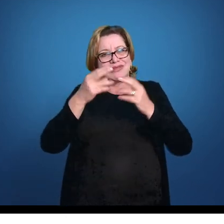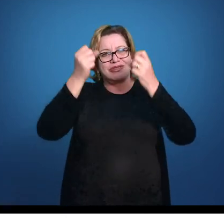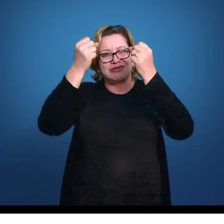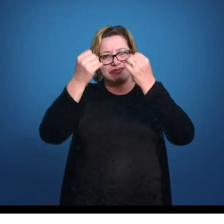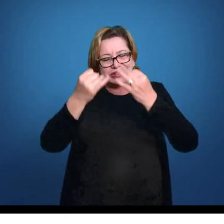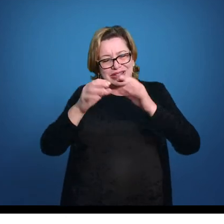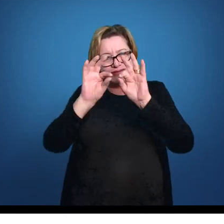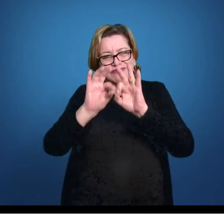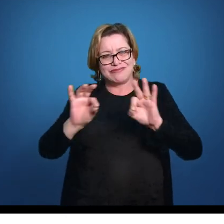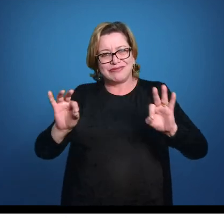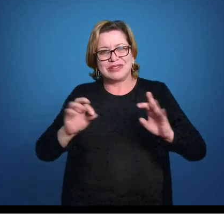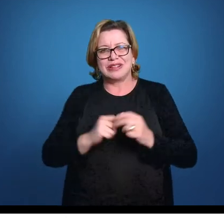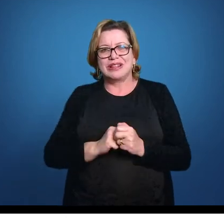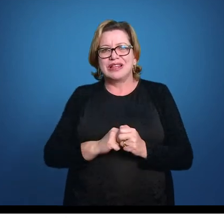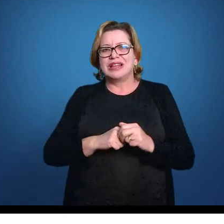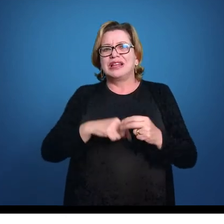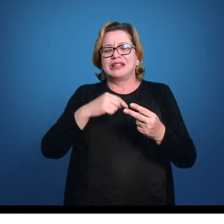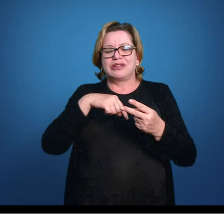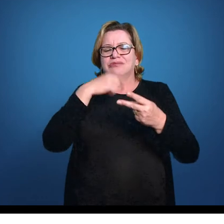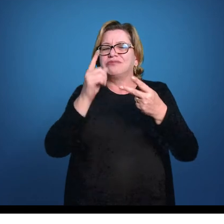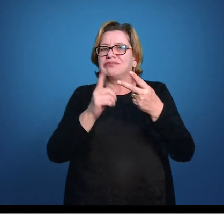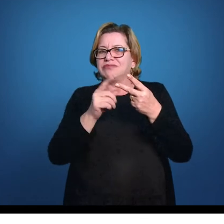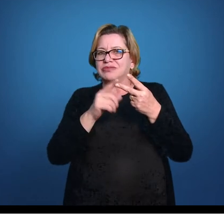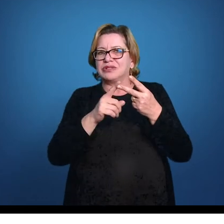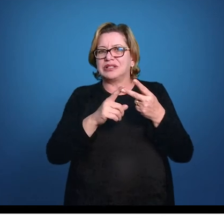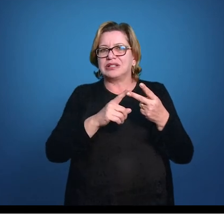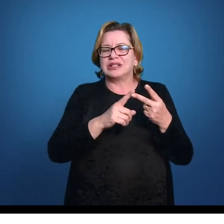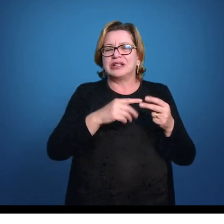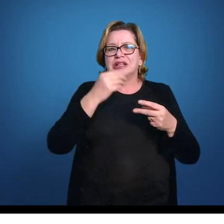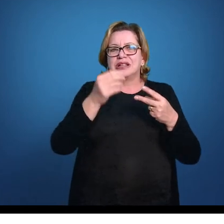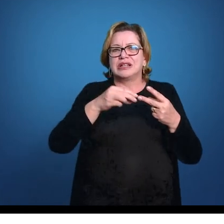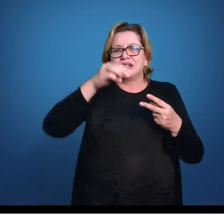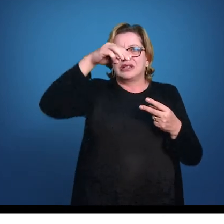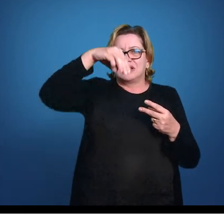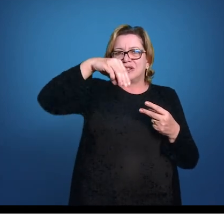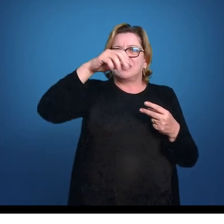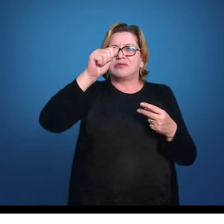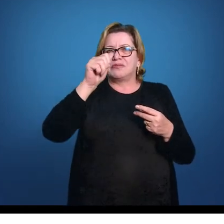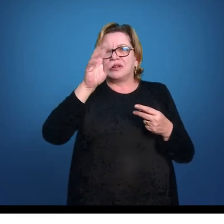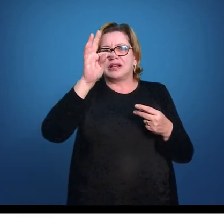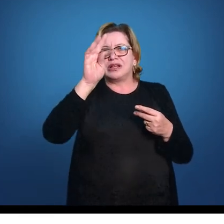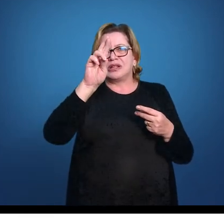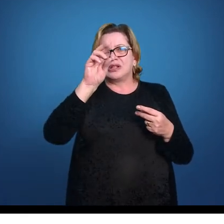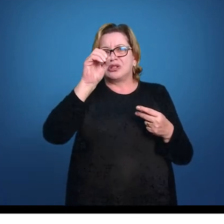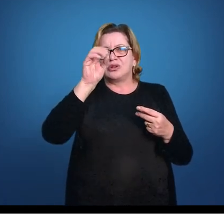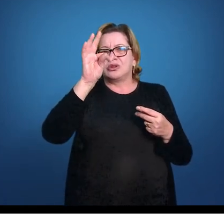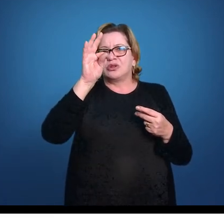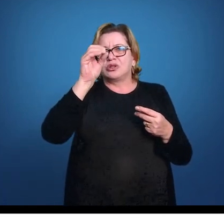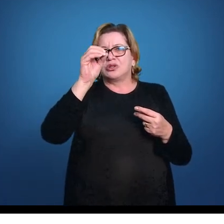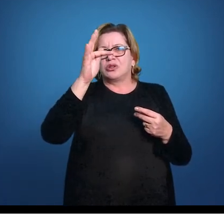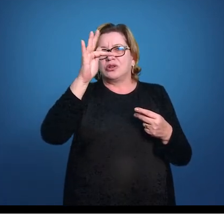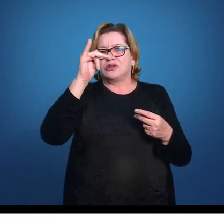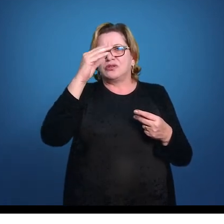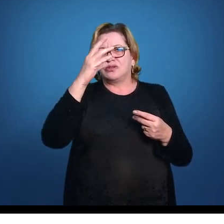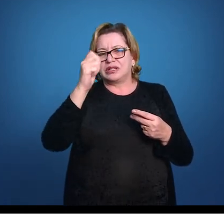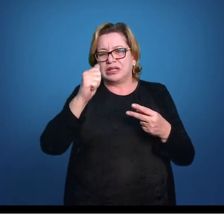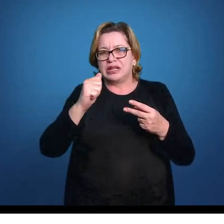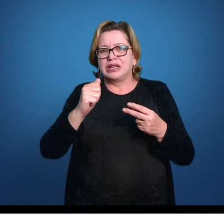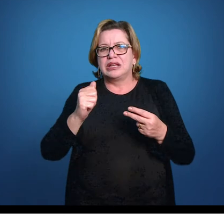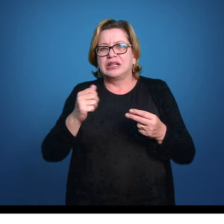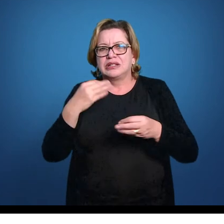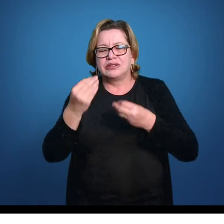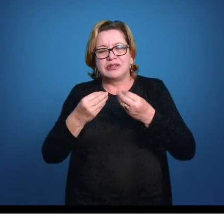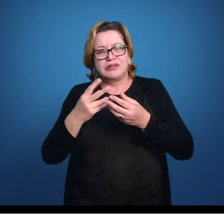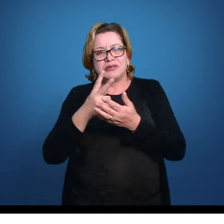mais simples, um segundo tipo de viviparidade, que é a viviparidade matrotrófica, trofos comer, matro a mãe,